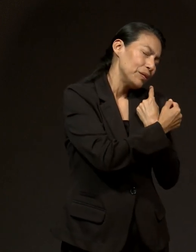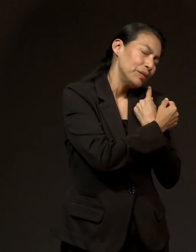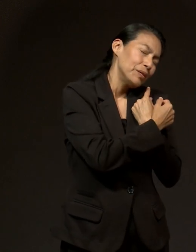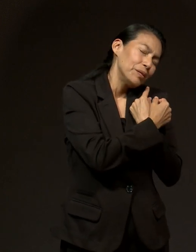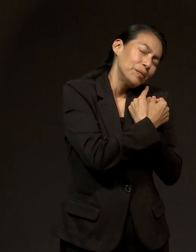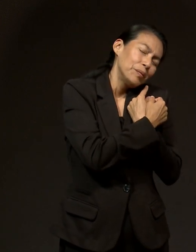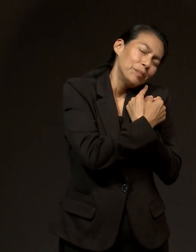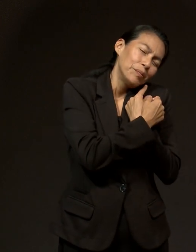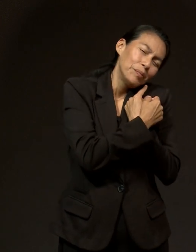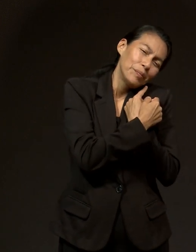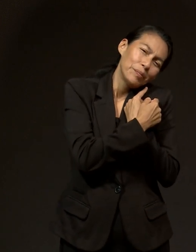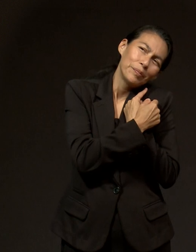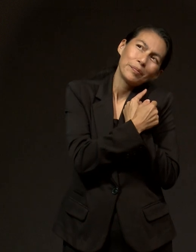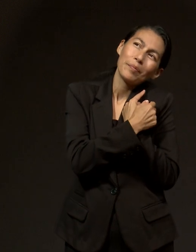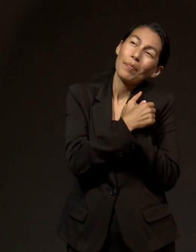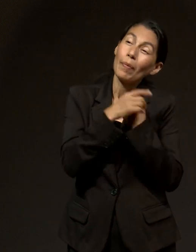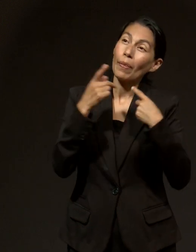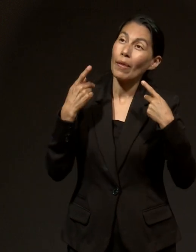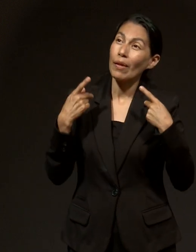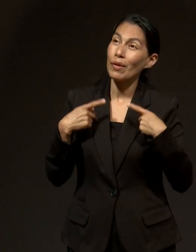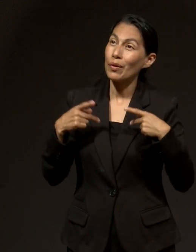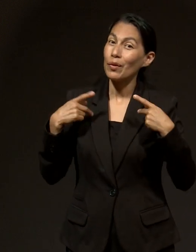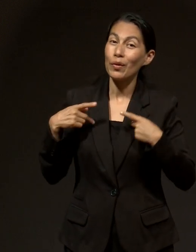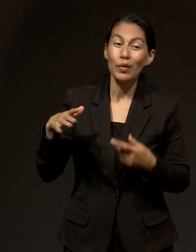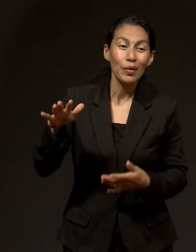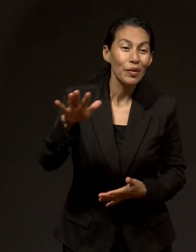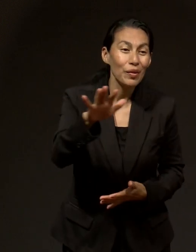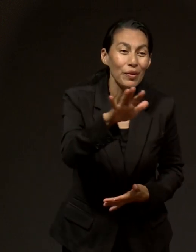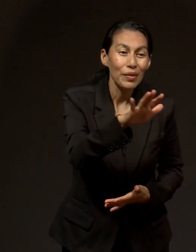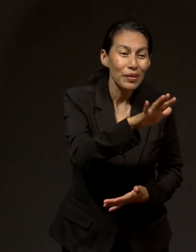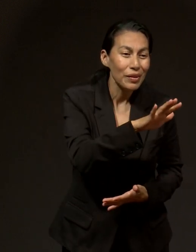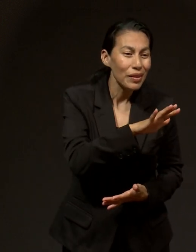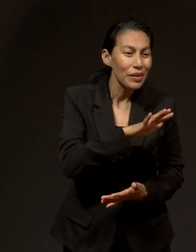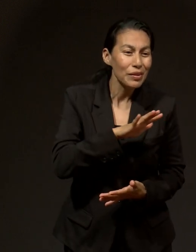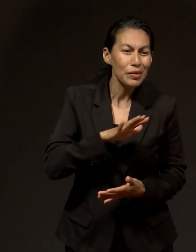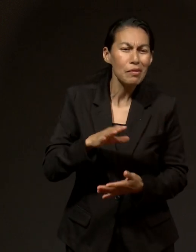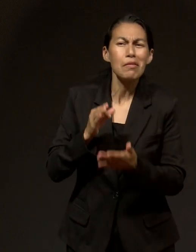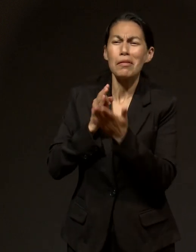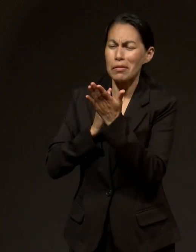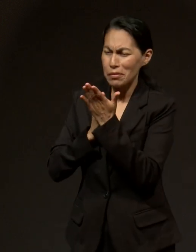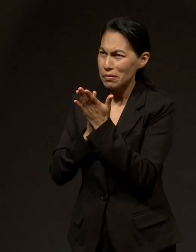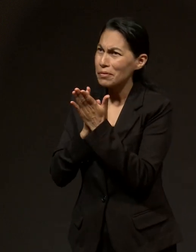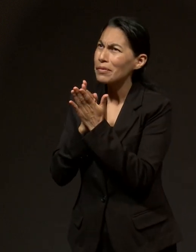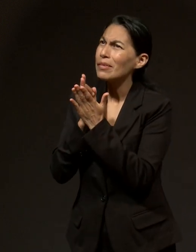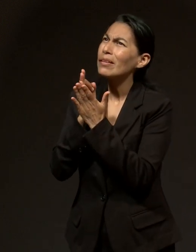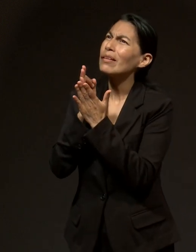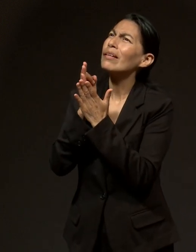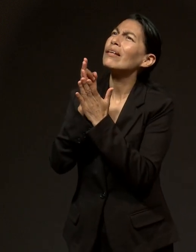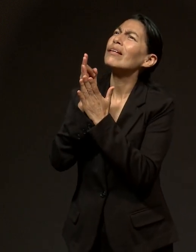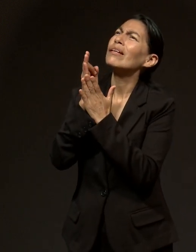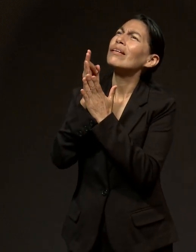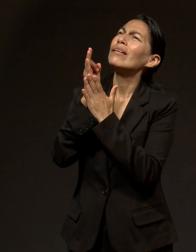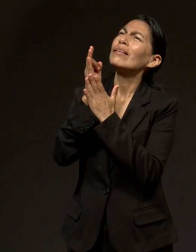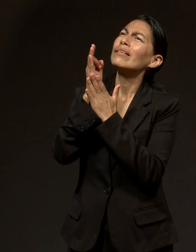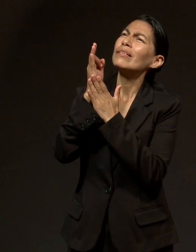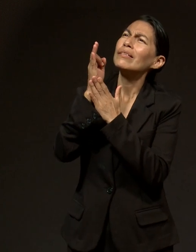en tu nombre descansamos los que buscamos la